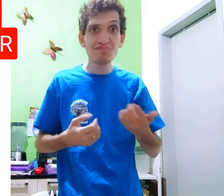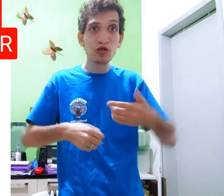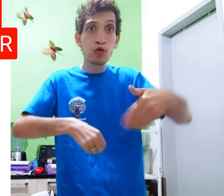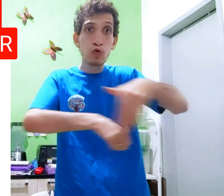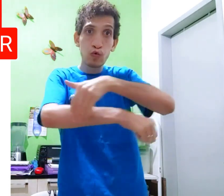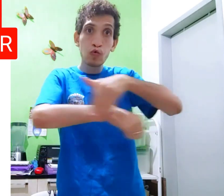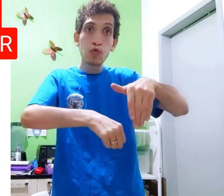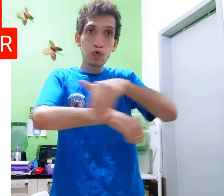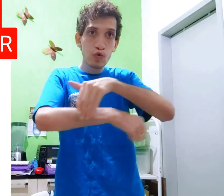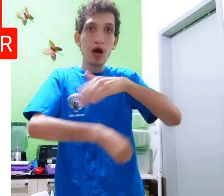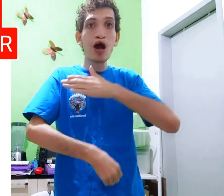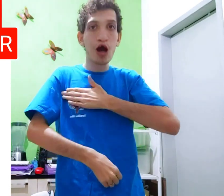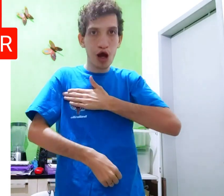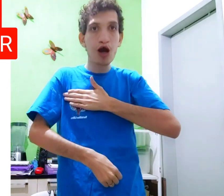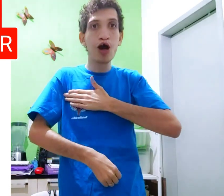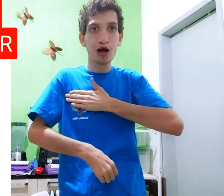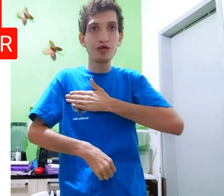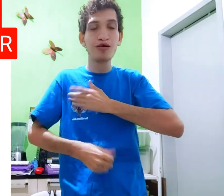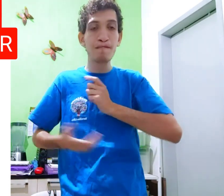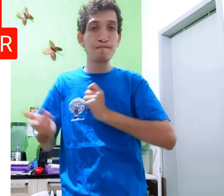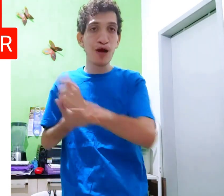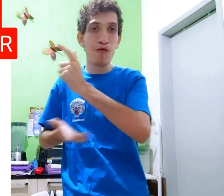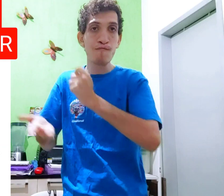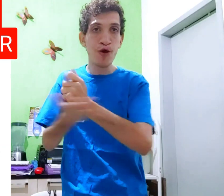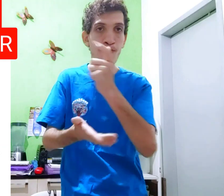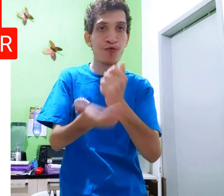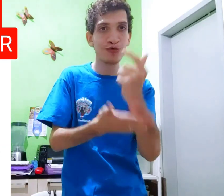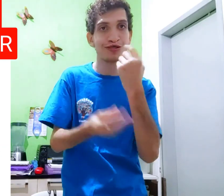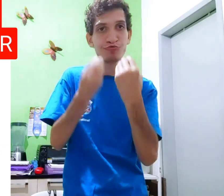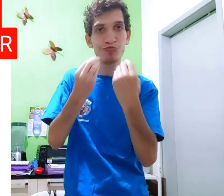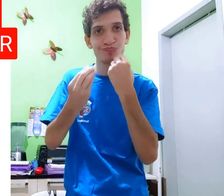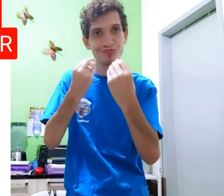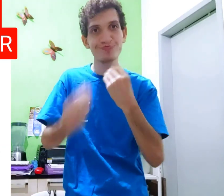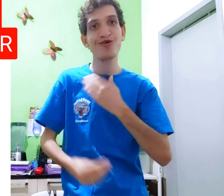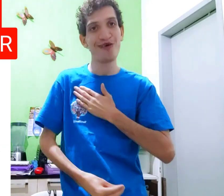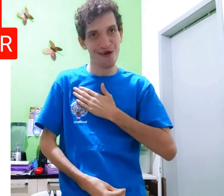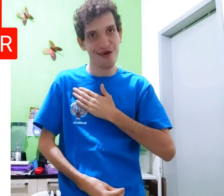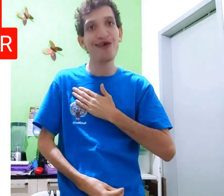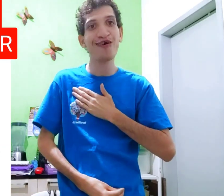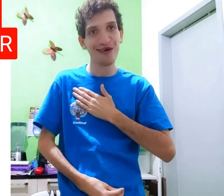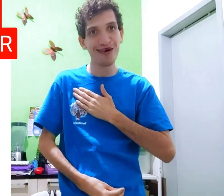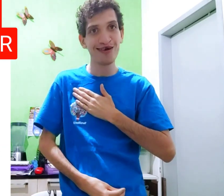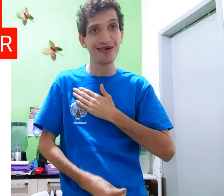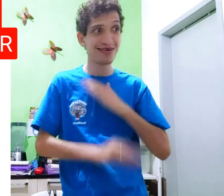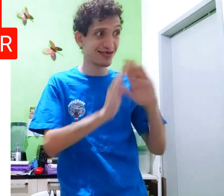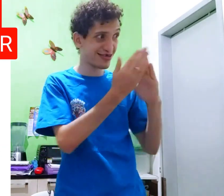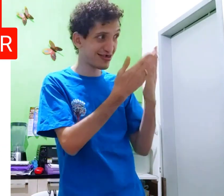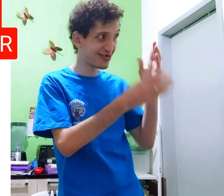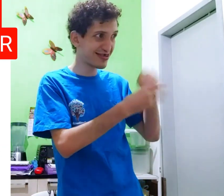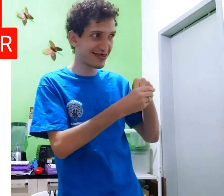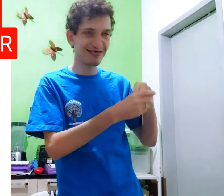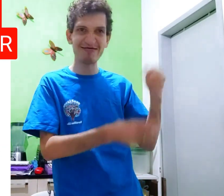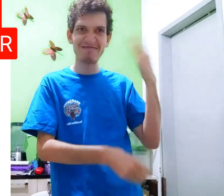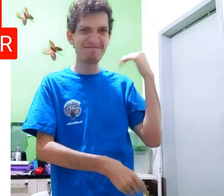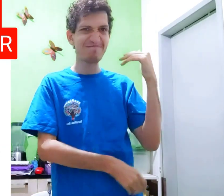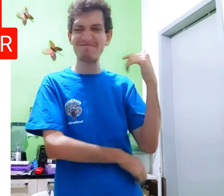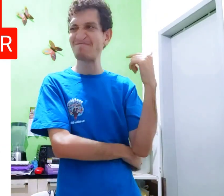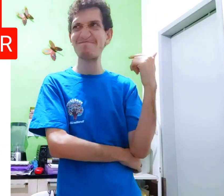Eu... Rua? Lógico. Um pra, um pra, um pra lance. Lógico. E escola